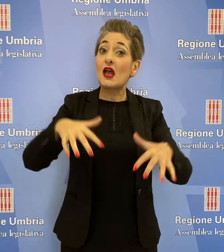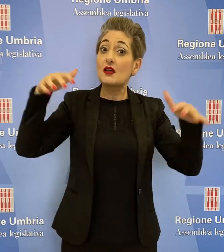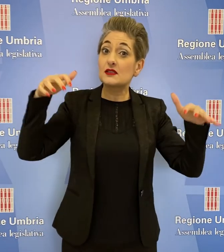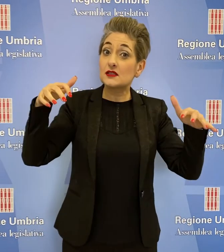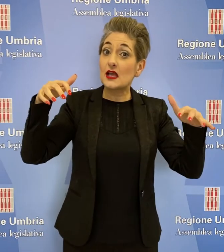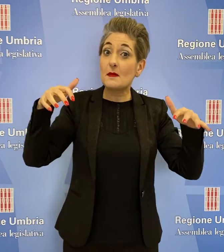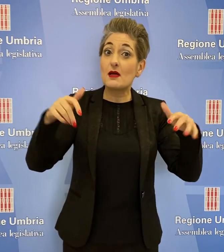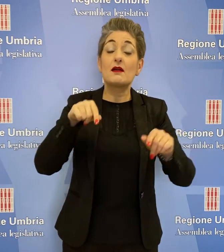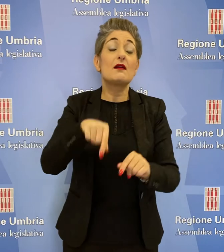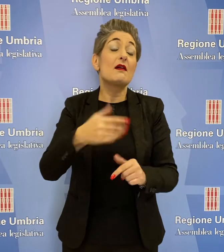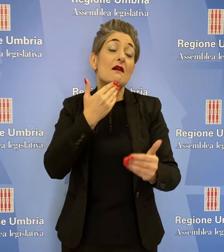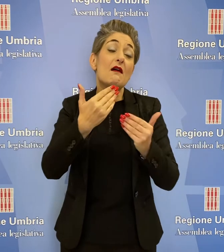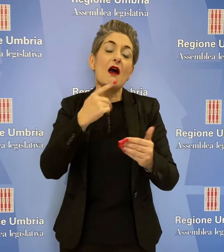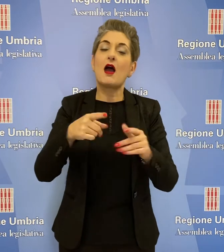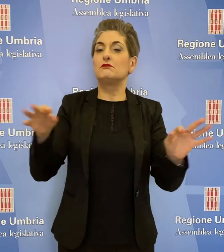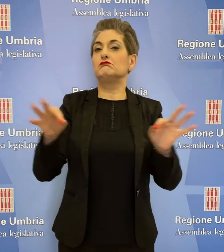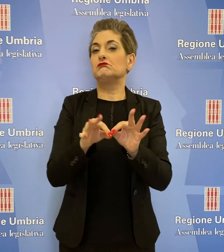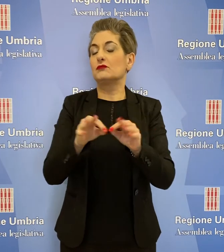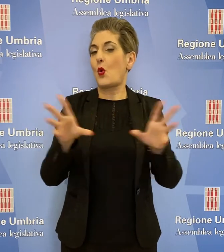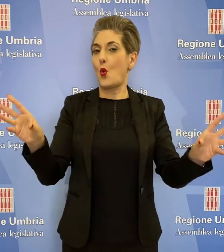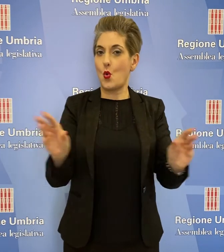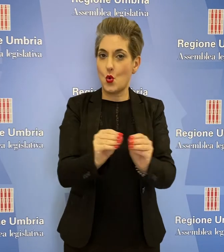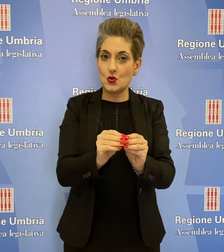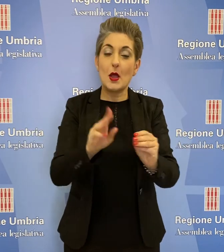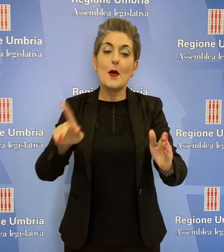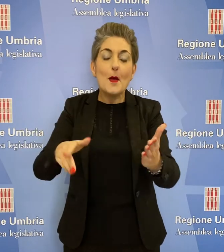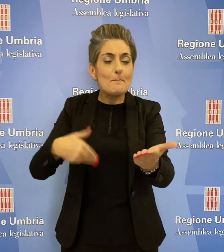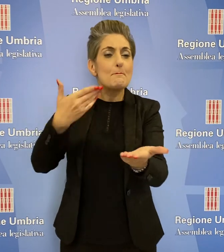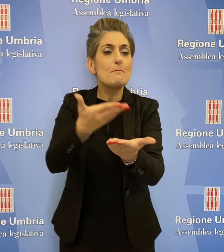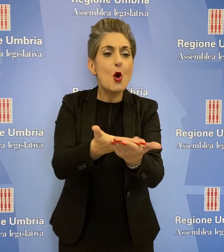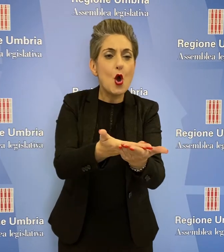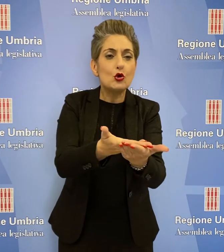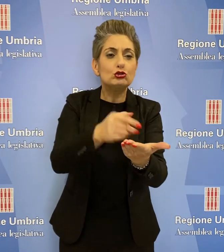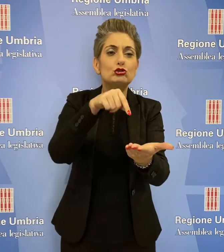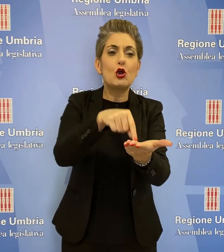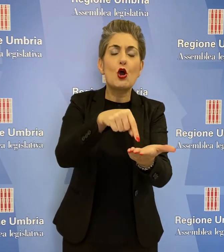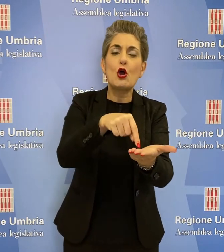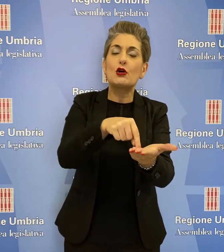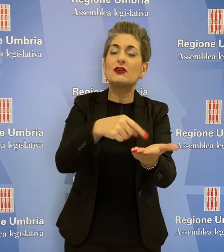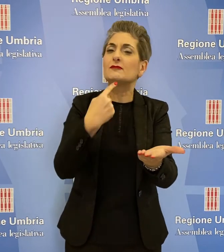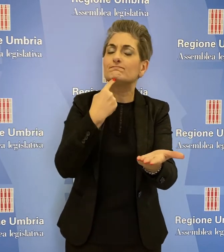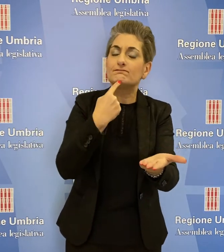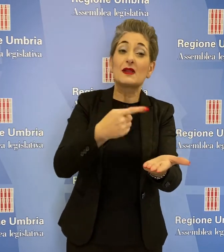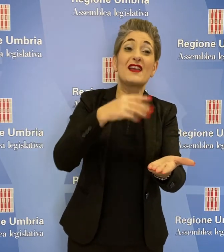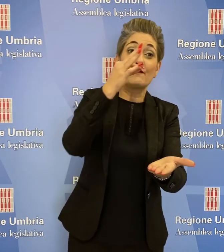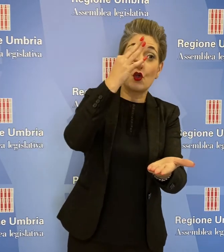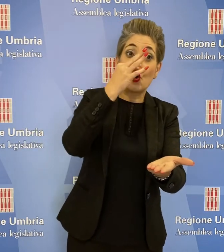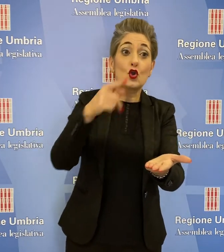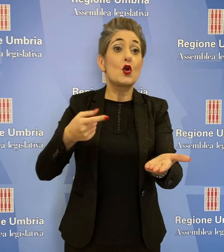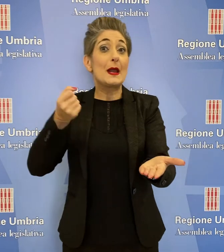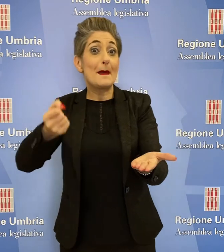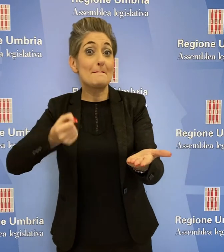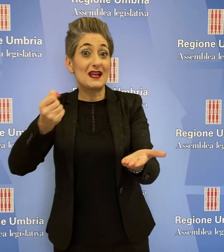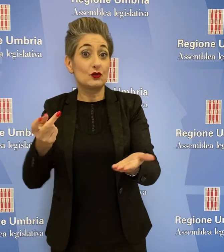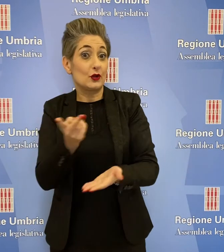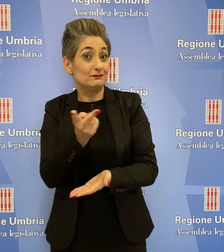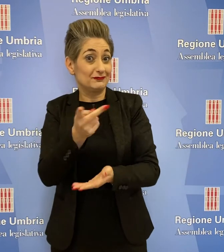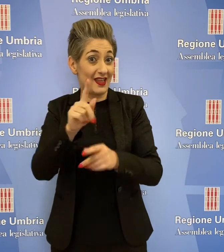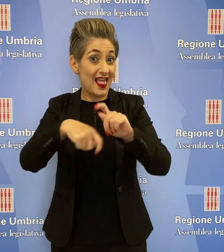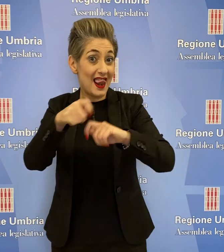'Assemblea, per la mozione dei consiglieri Paola Fioroni e Stefano Pastorelli, Lega, che